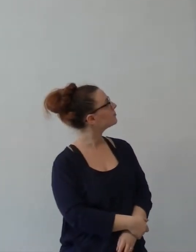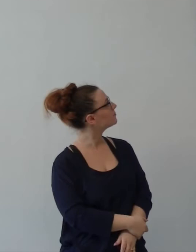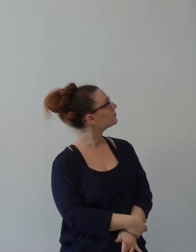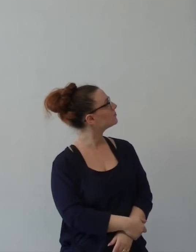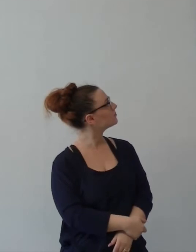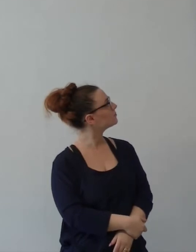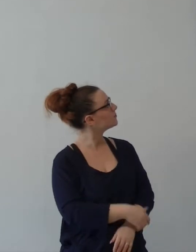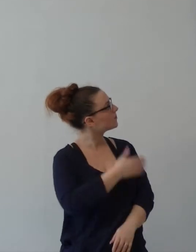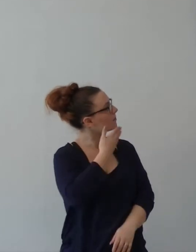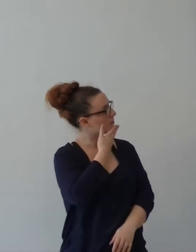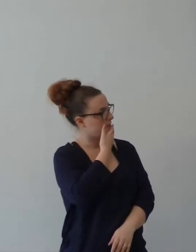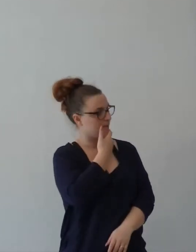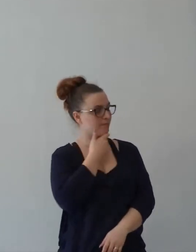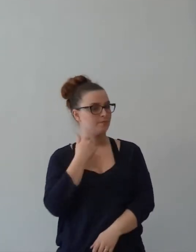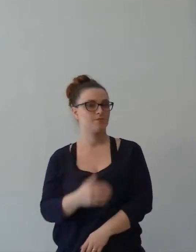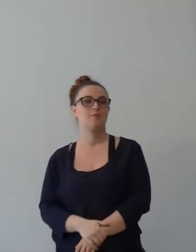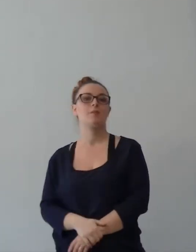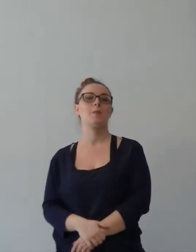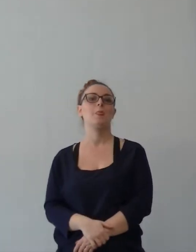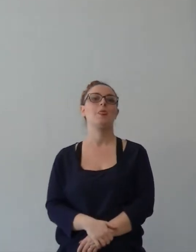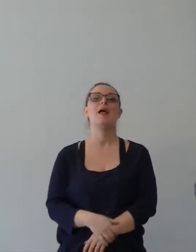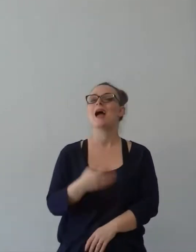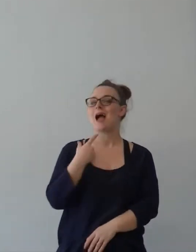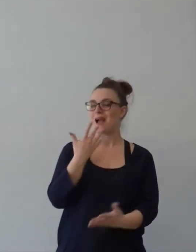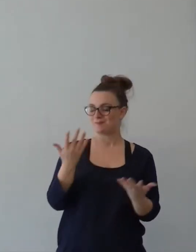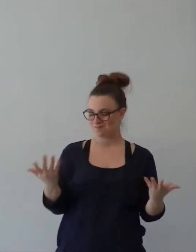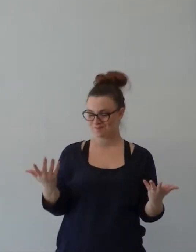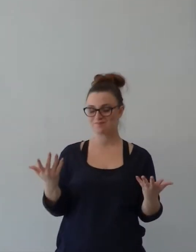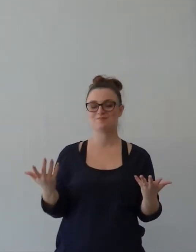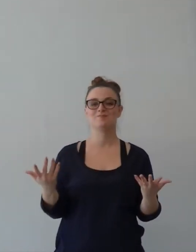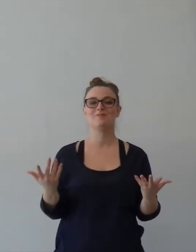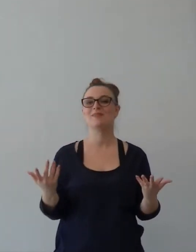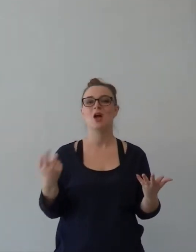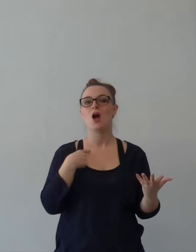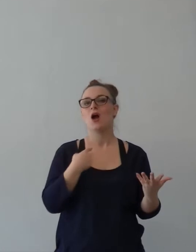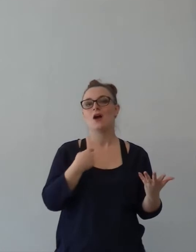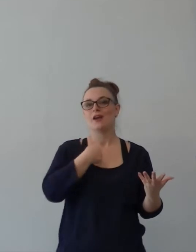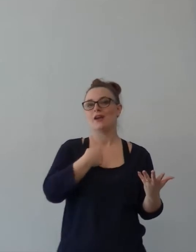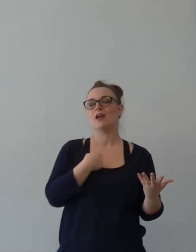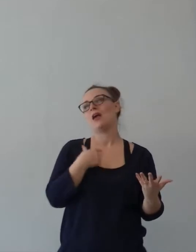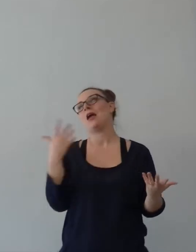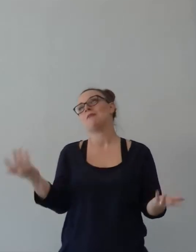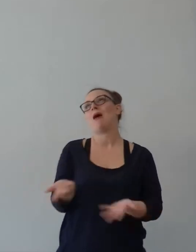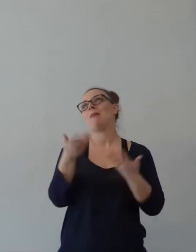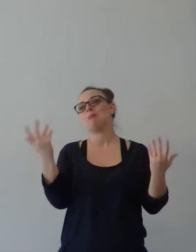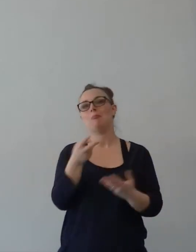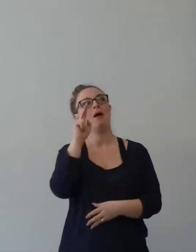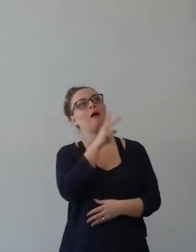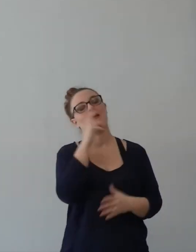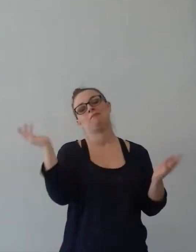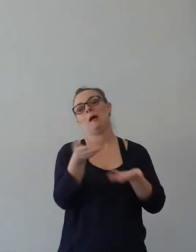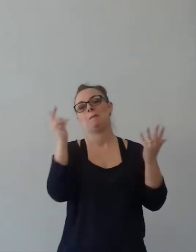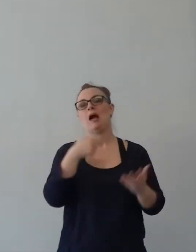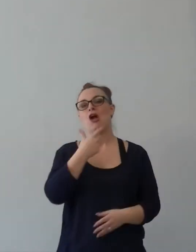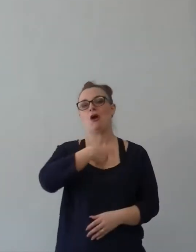nascondetevi il fatto di dire, eh, vabbè, ma io in carattere, di carattere sono pessimista. Io provai una volta a dire